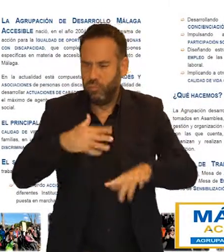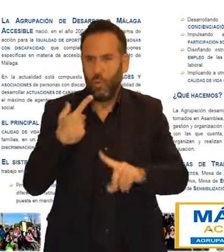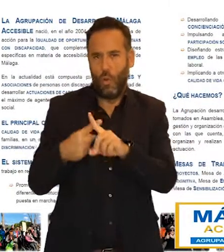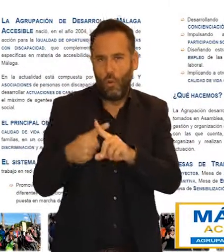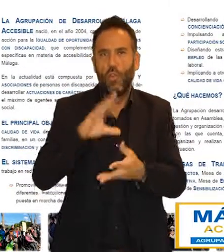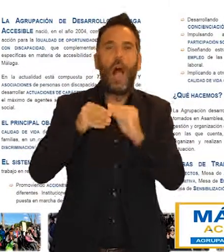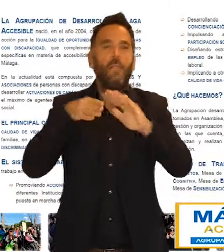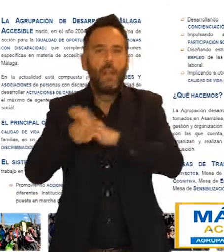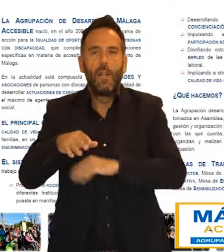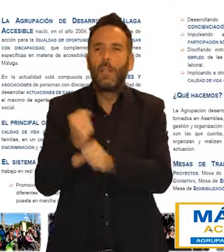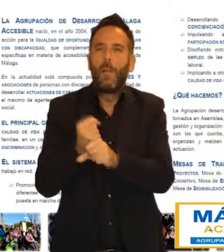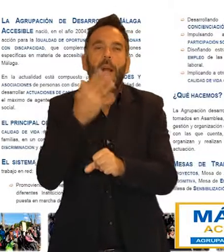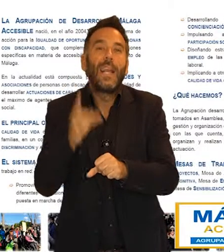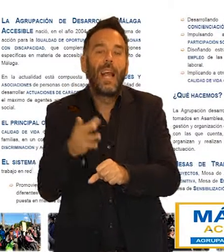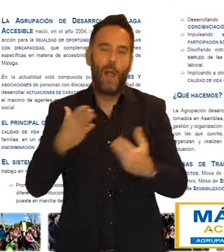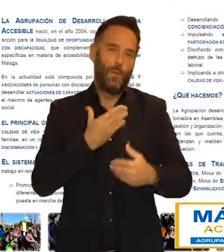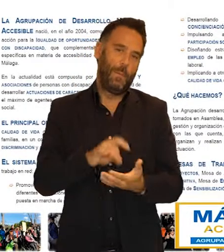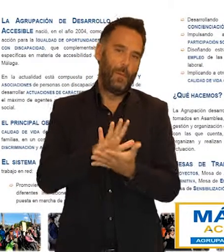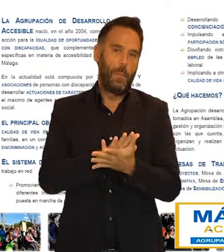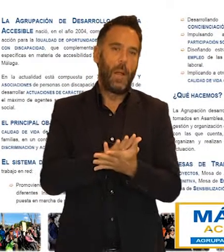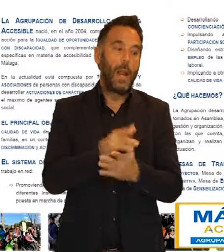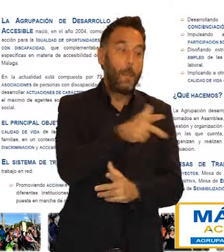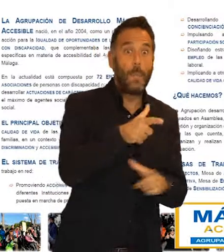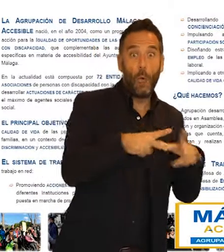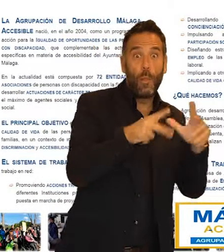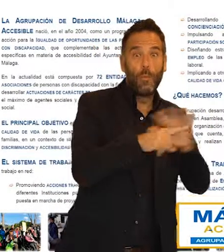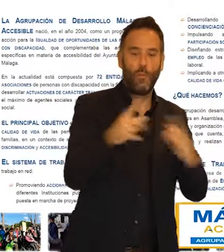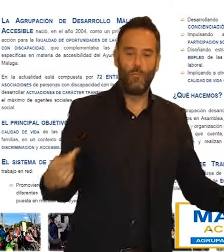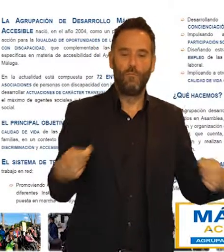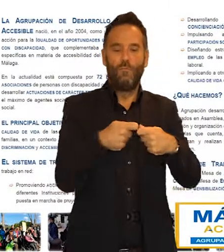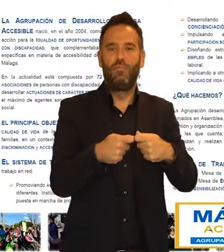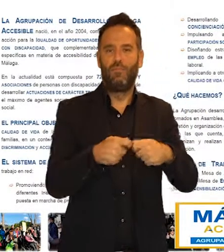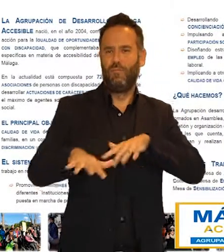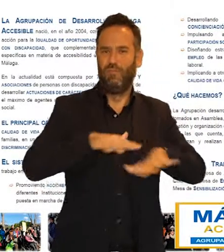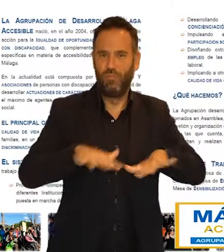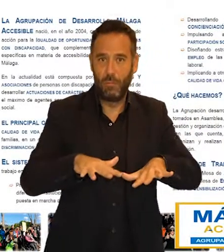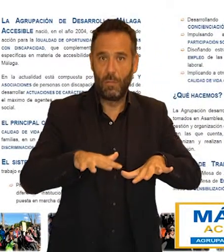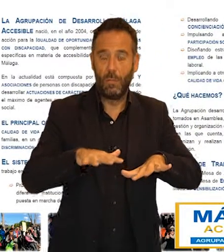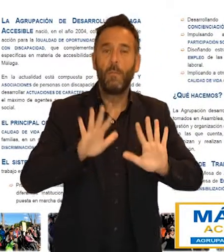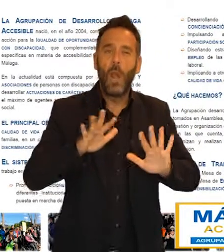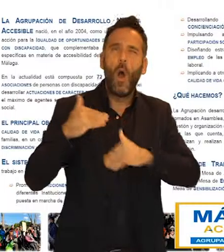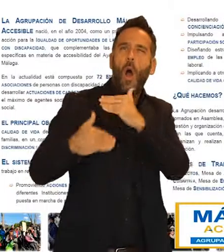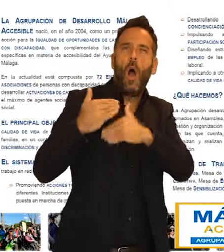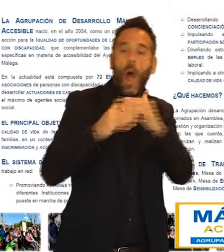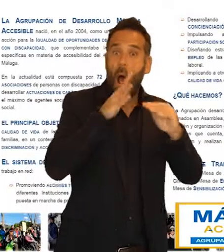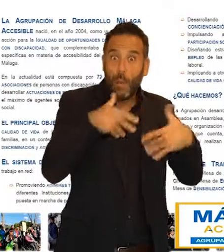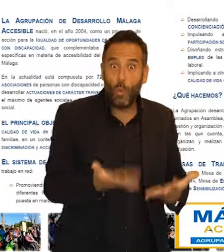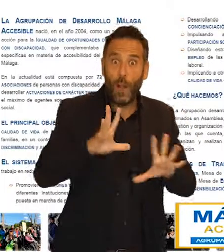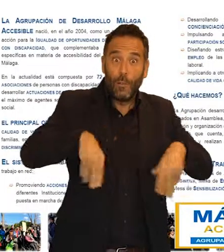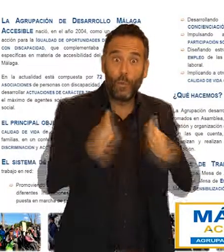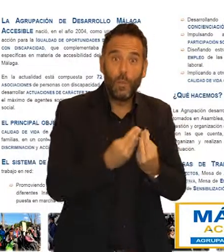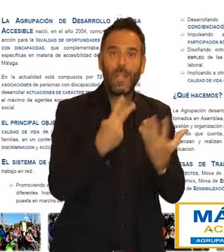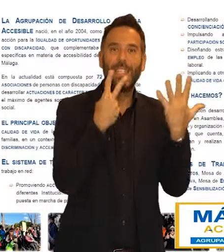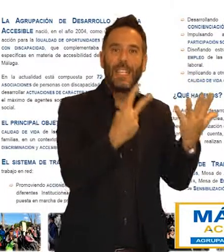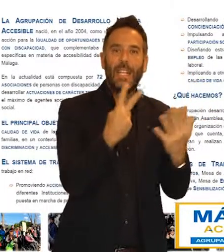específicas en materia de accesibilidad del Ayuntamiento de Málaga. En la actualidad está compuesta